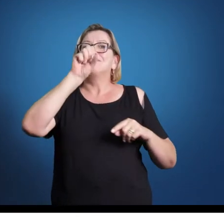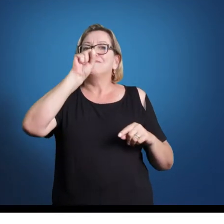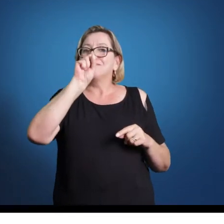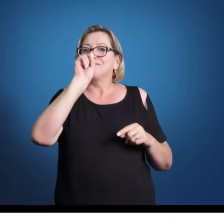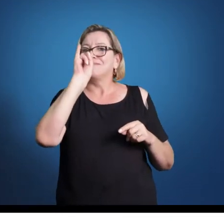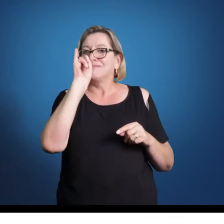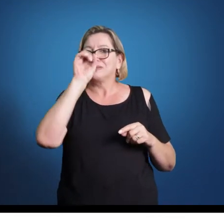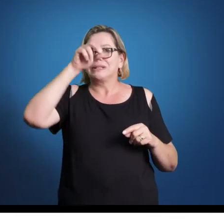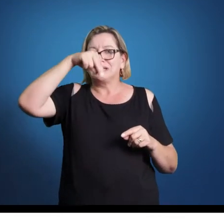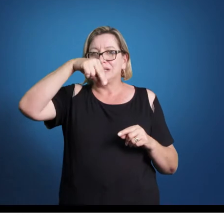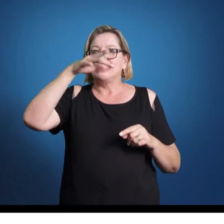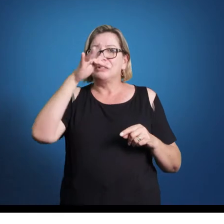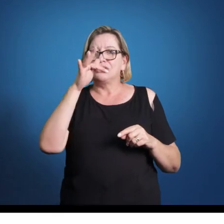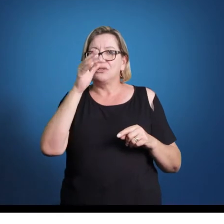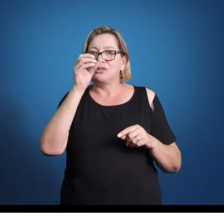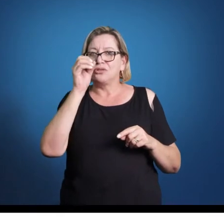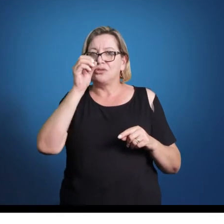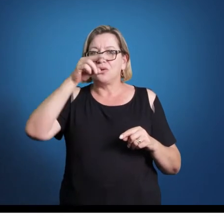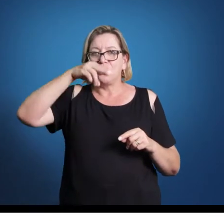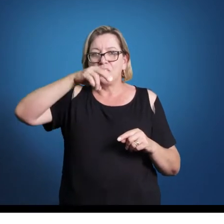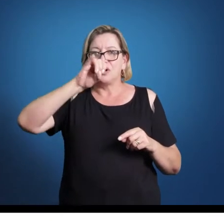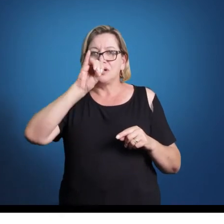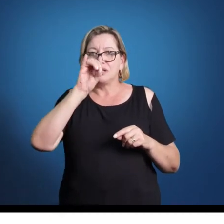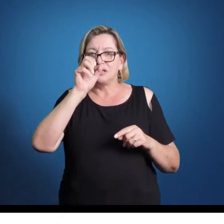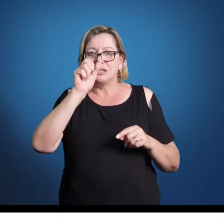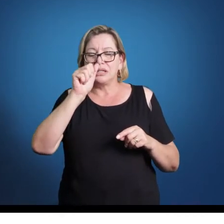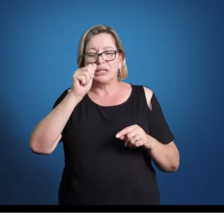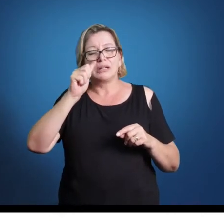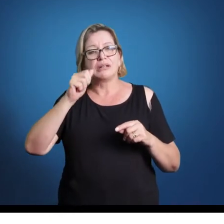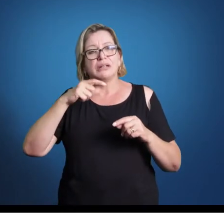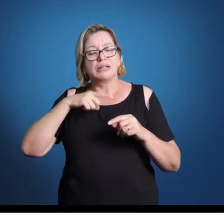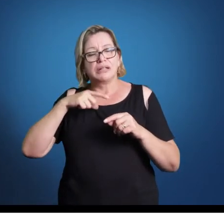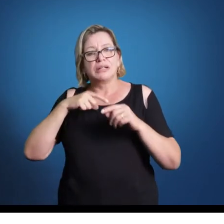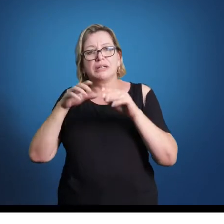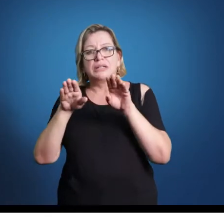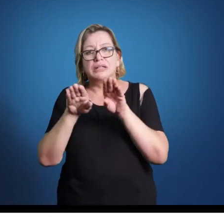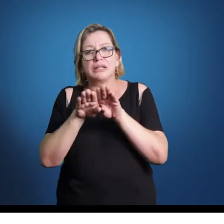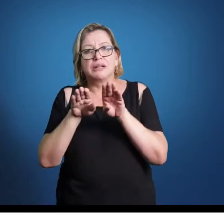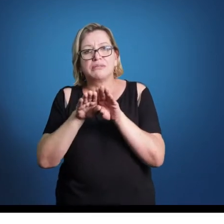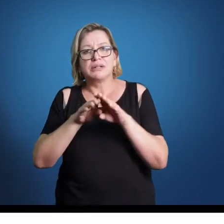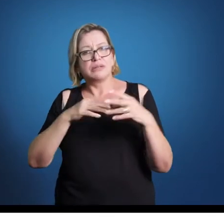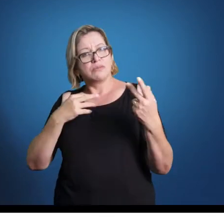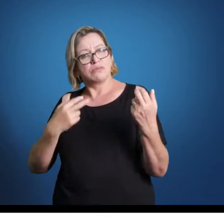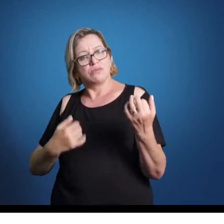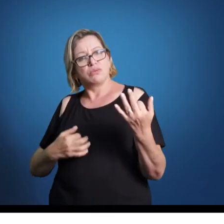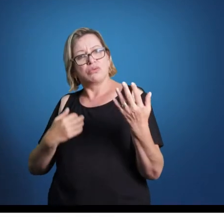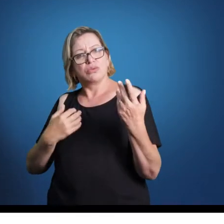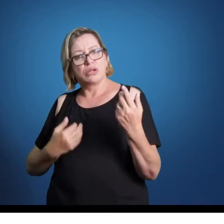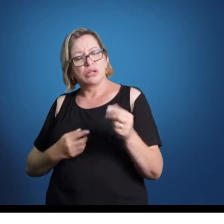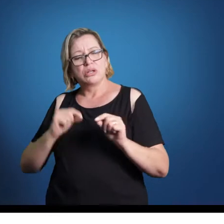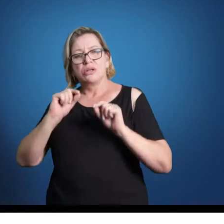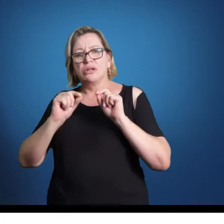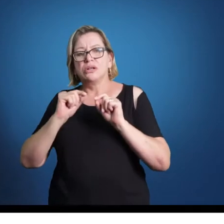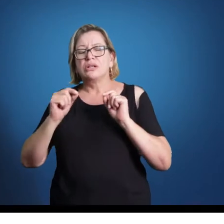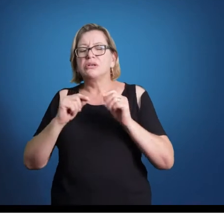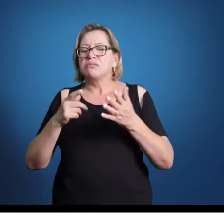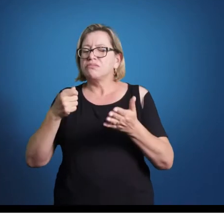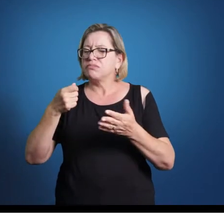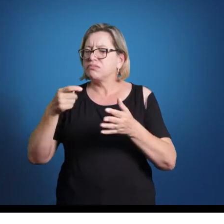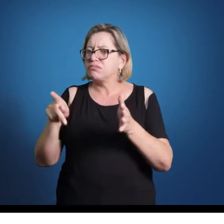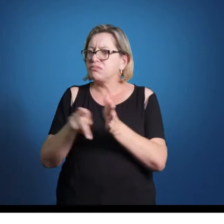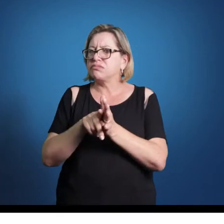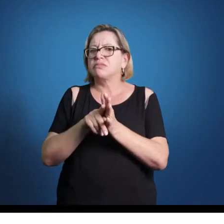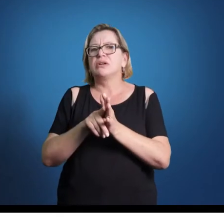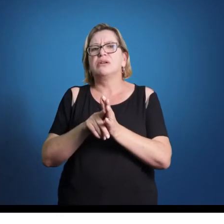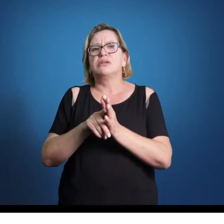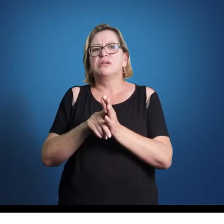os quartetos de corda, que são, academicamente falando, as obras mais sérias do classismo, e é um quarteto de cordas,